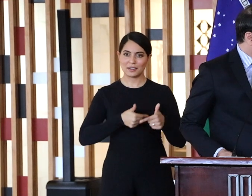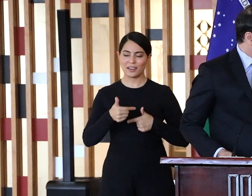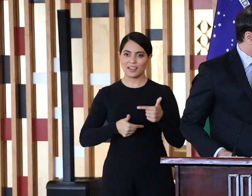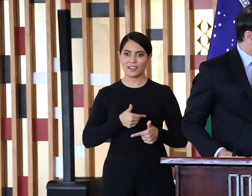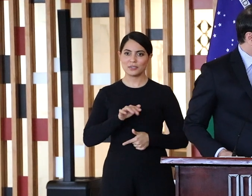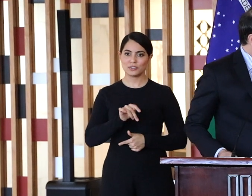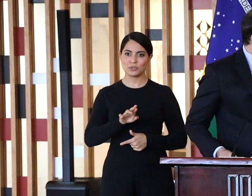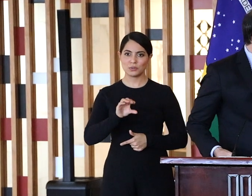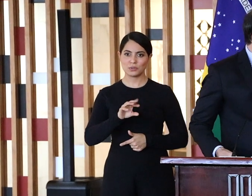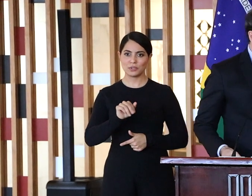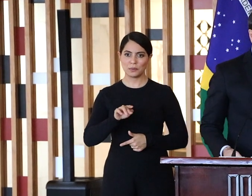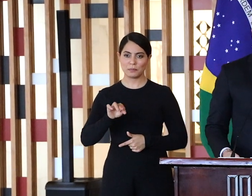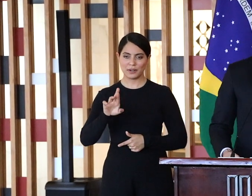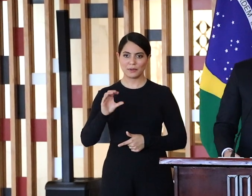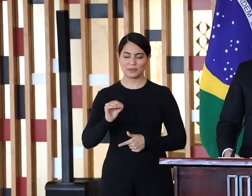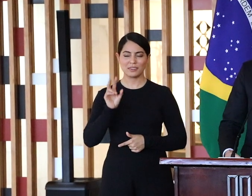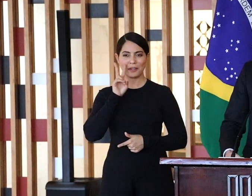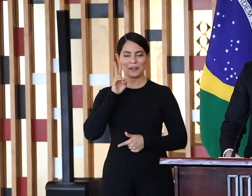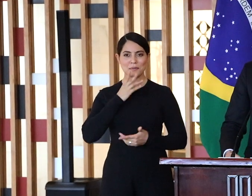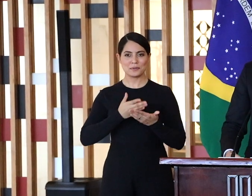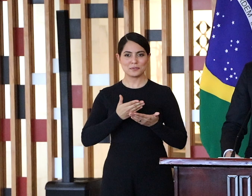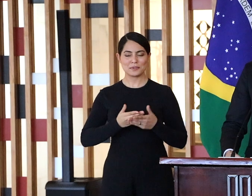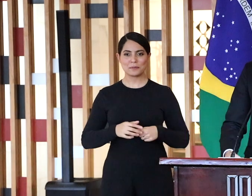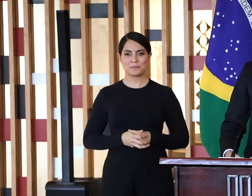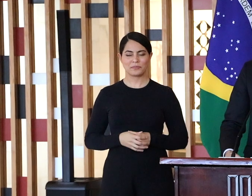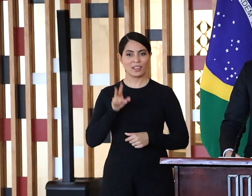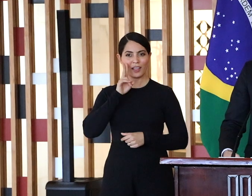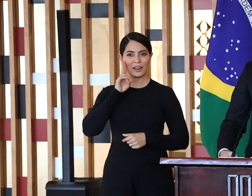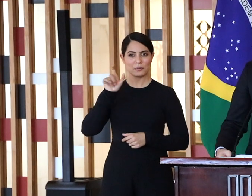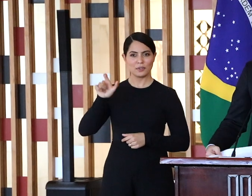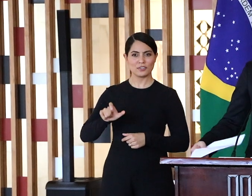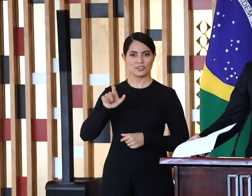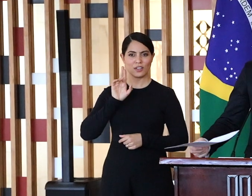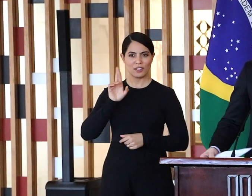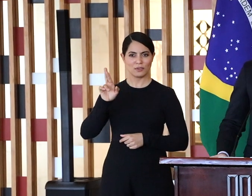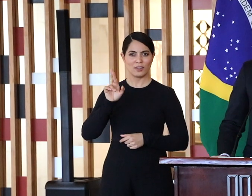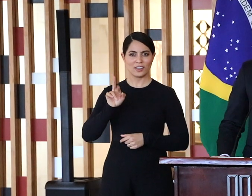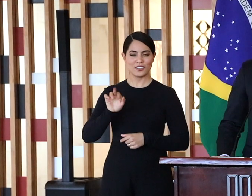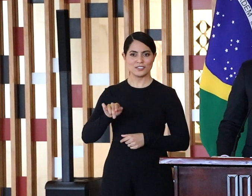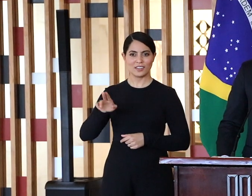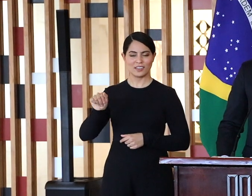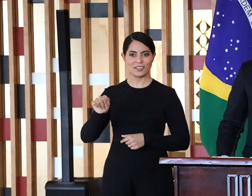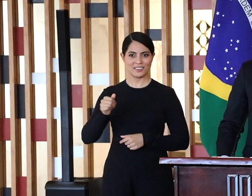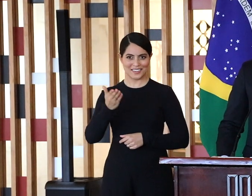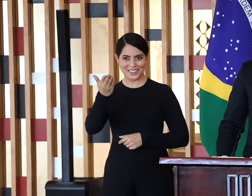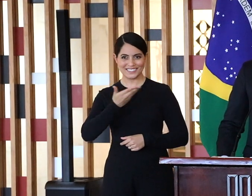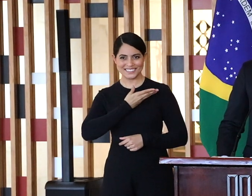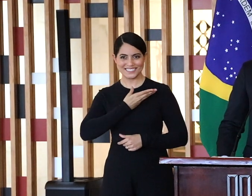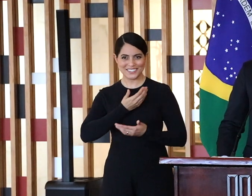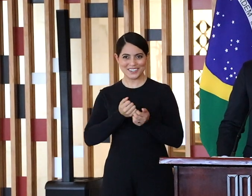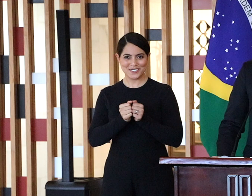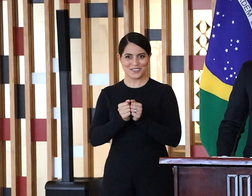capixava, que era preparada pela dona Regina da Costa Fonseca. Quando eu estudava com seu irmão, Rodrigo, hoje nosso